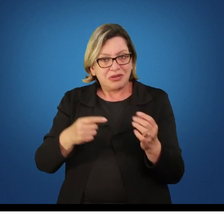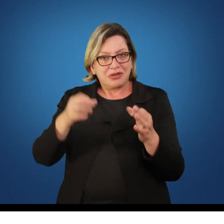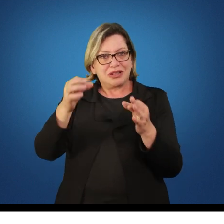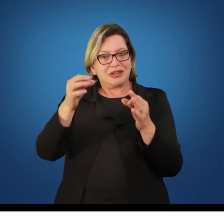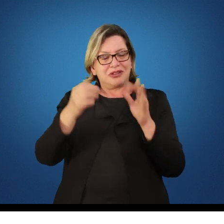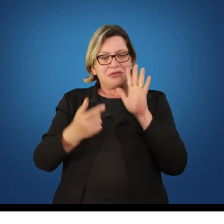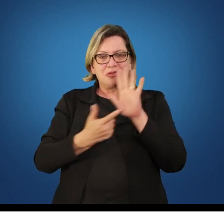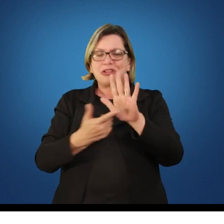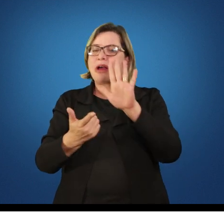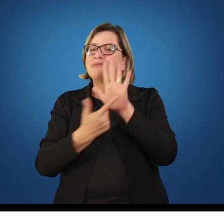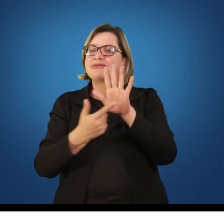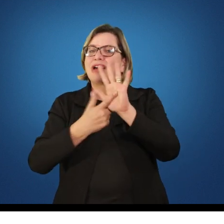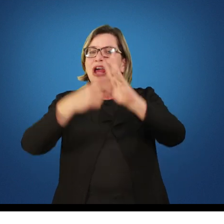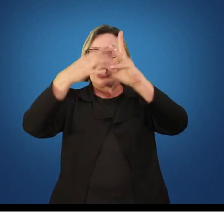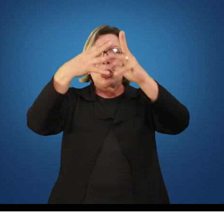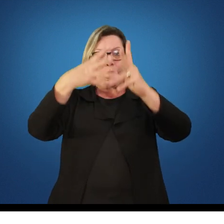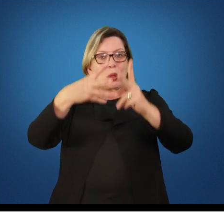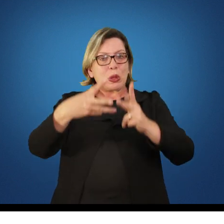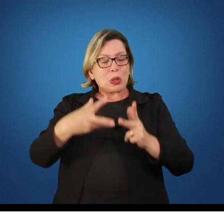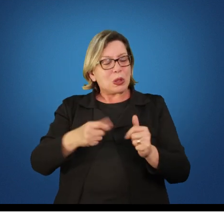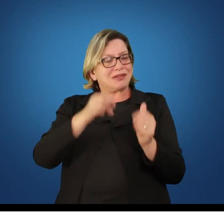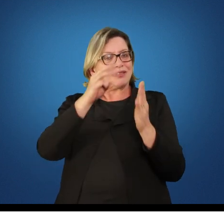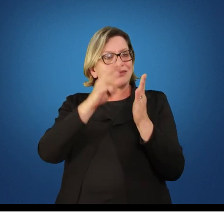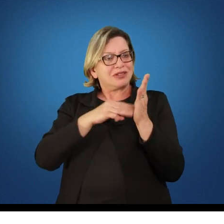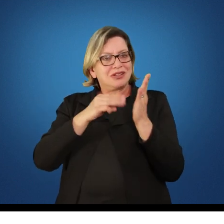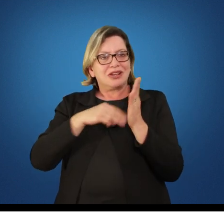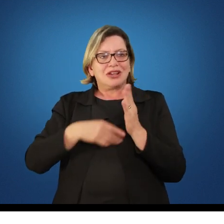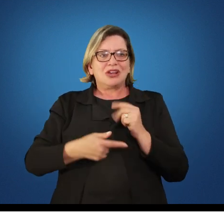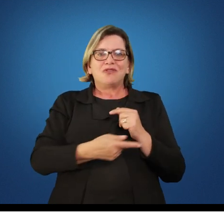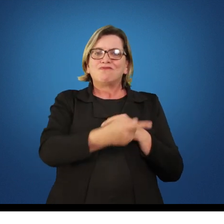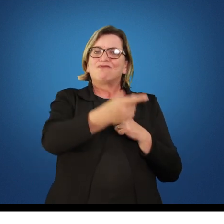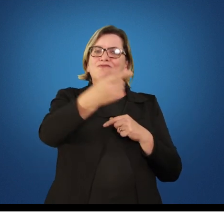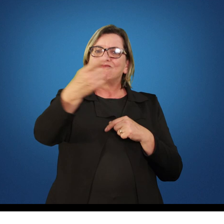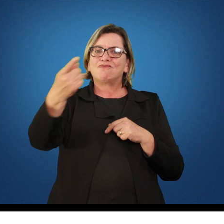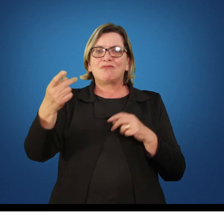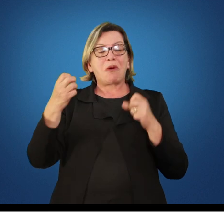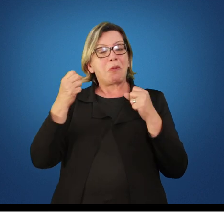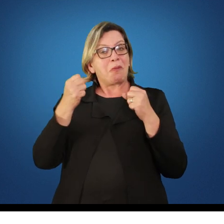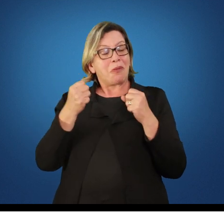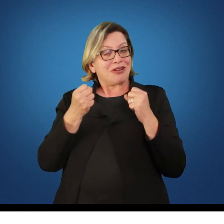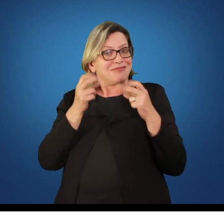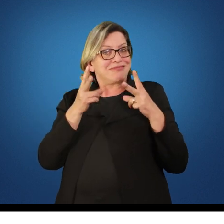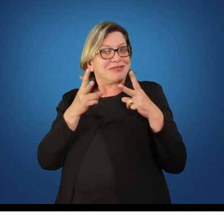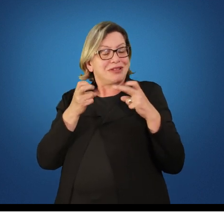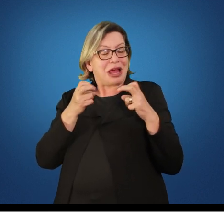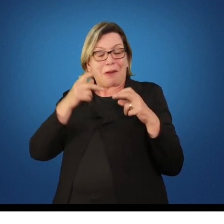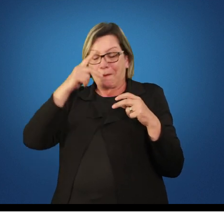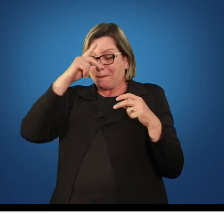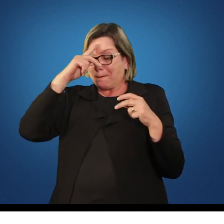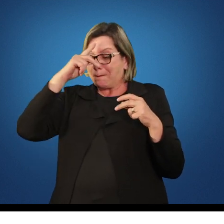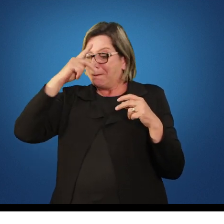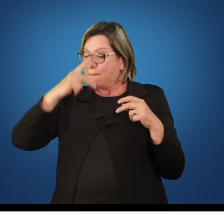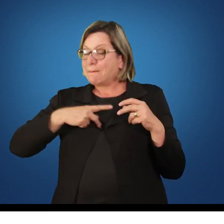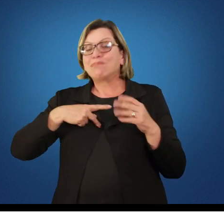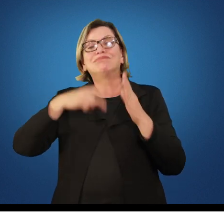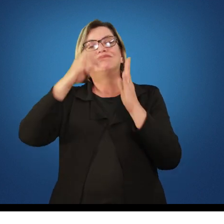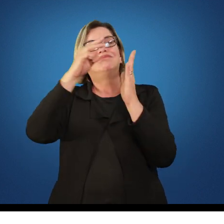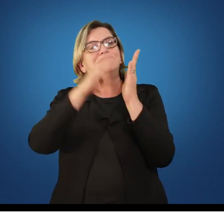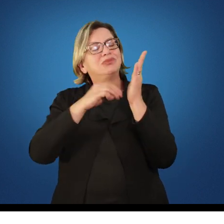metodologias os senhores não poderão de repente encontrar a sua própria ou então criar a sua própria metodologia. tudo